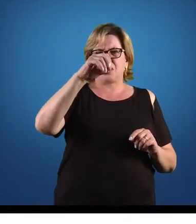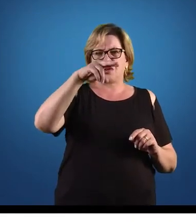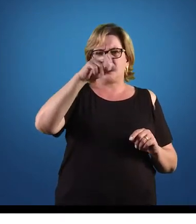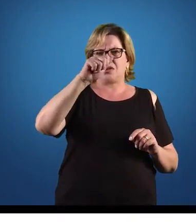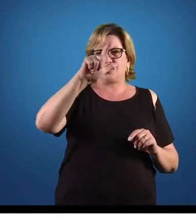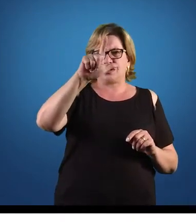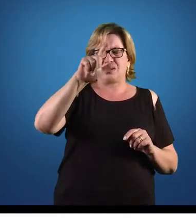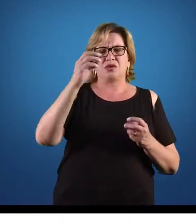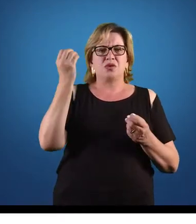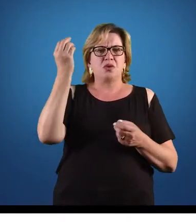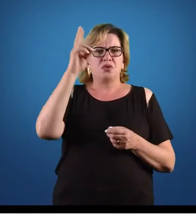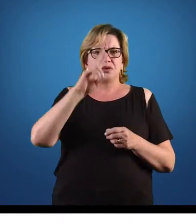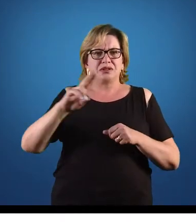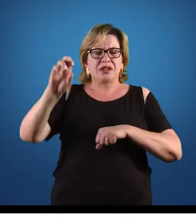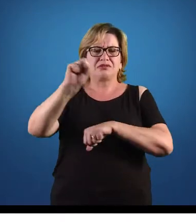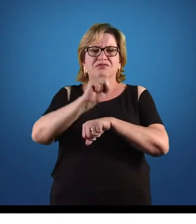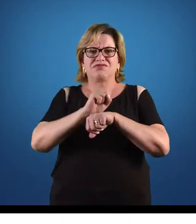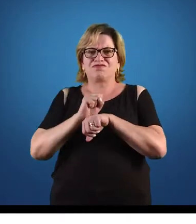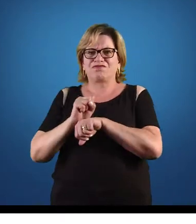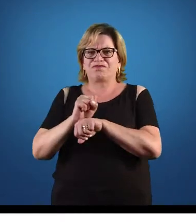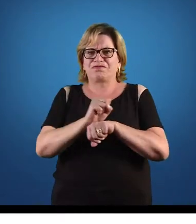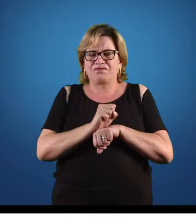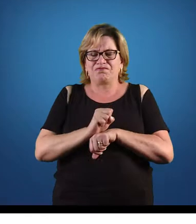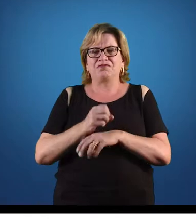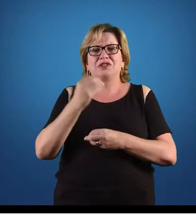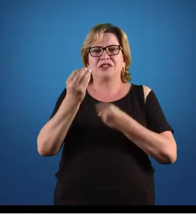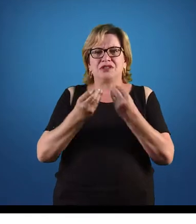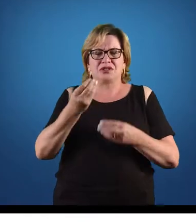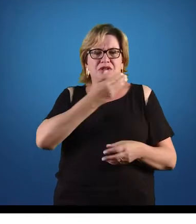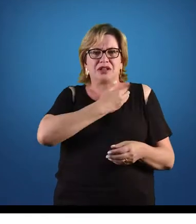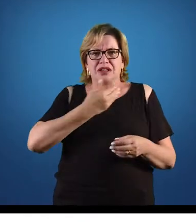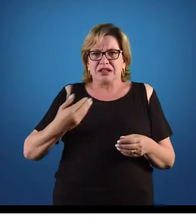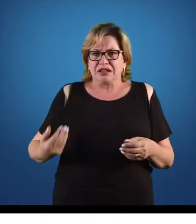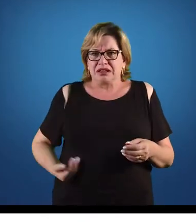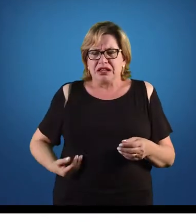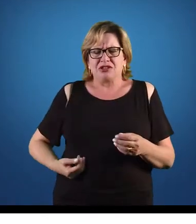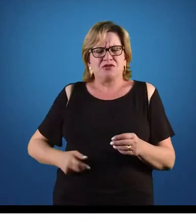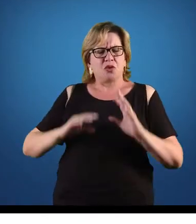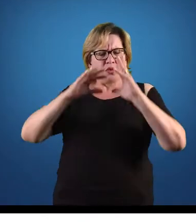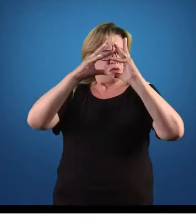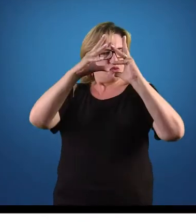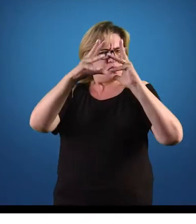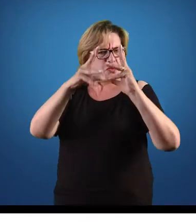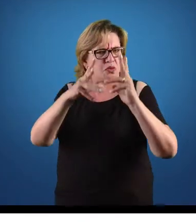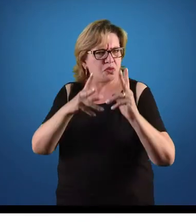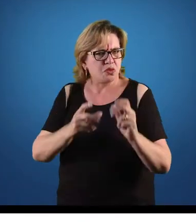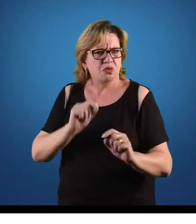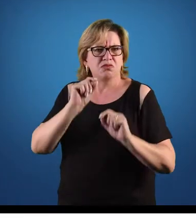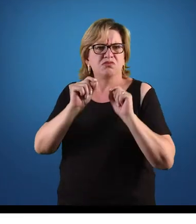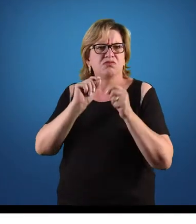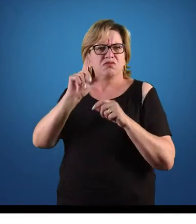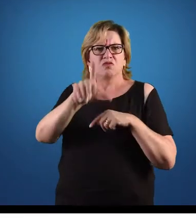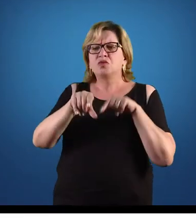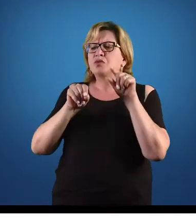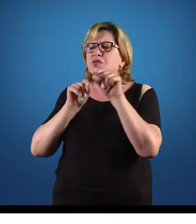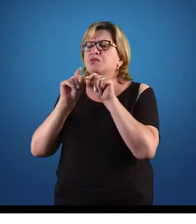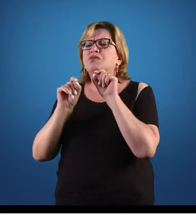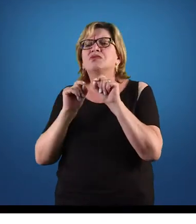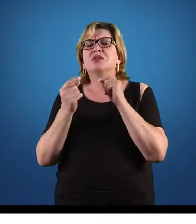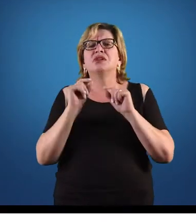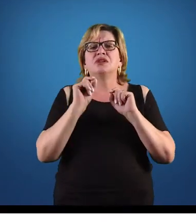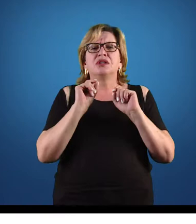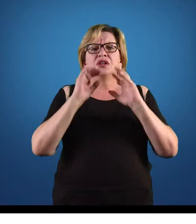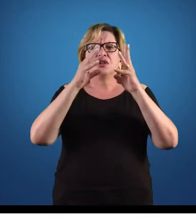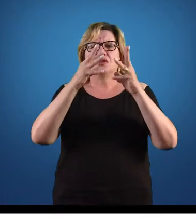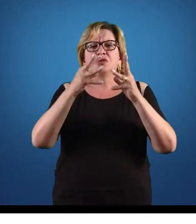socialistas, onde o Estado define todas as questões que estão diretamente envolvidas